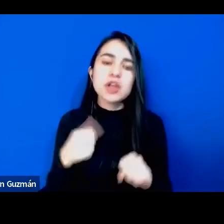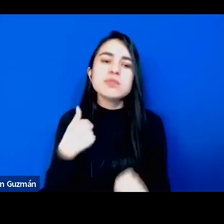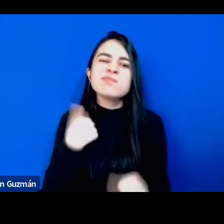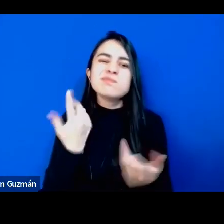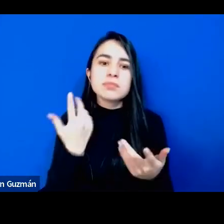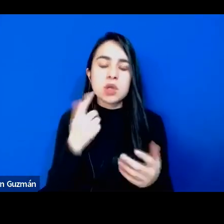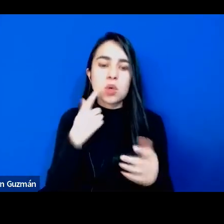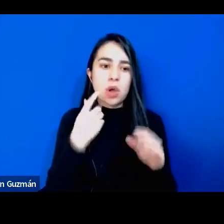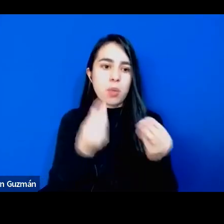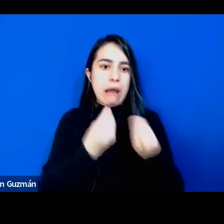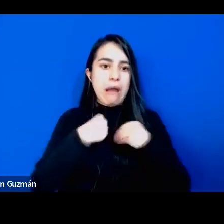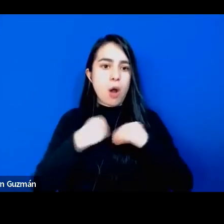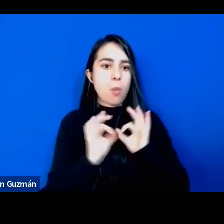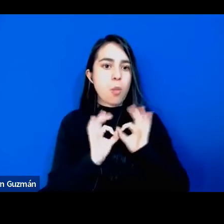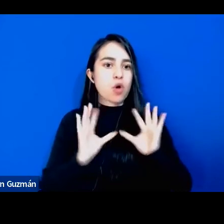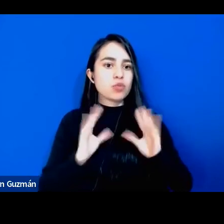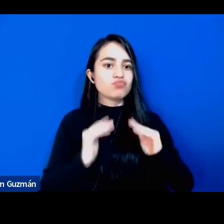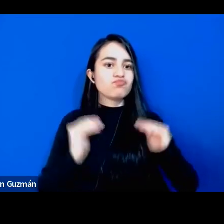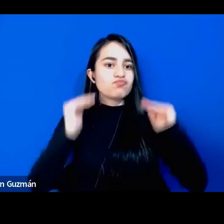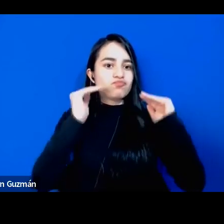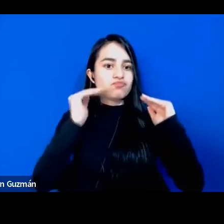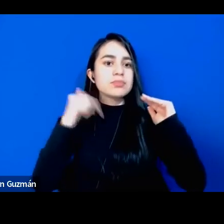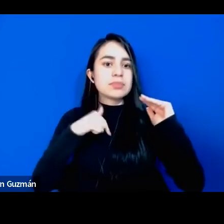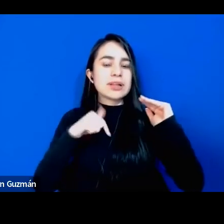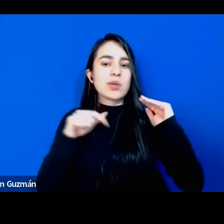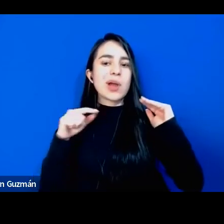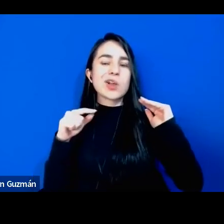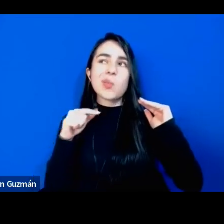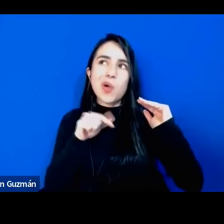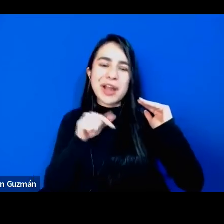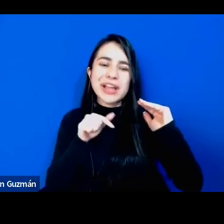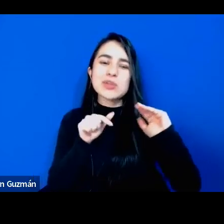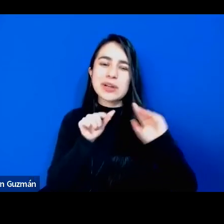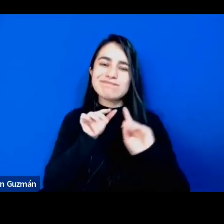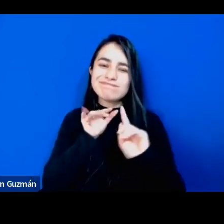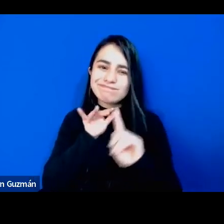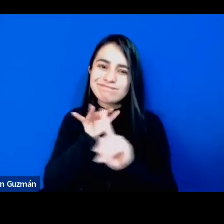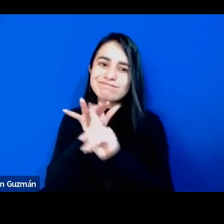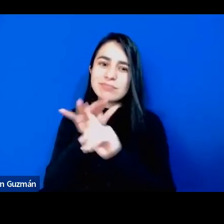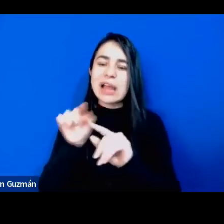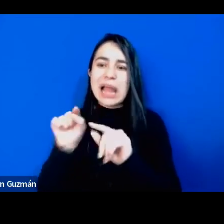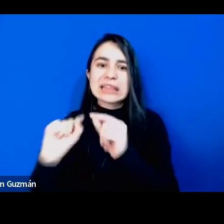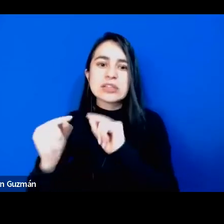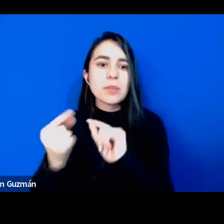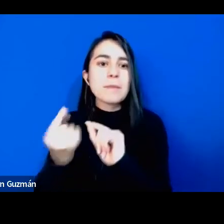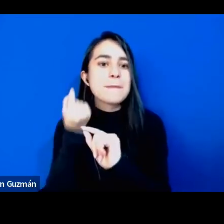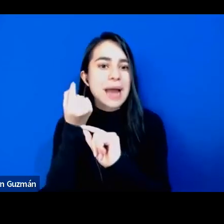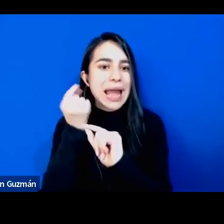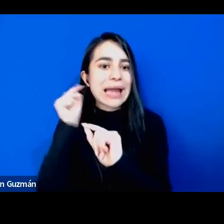privilegio nos está haciendo un poco de ruido, más bien daño a las discusiones más críticas,